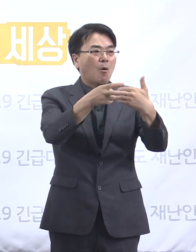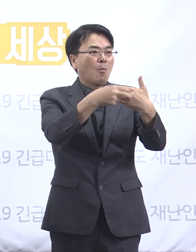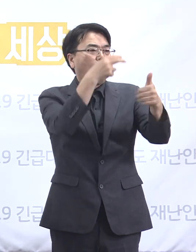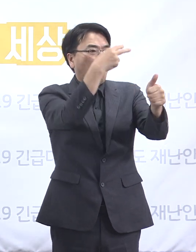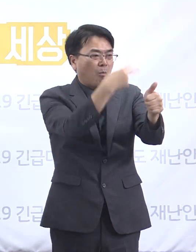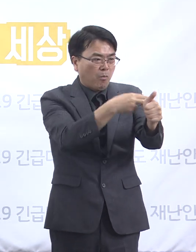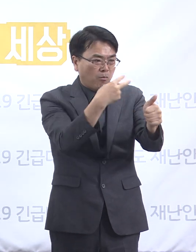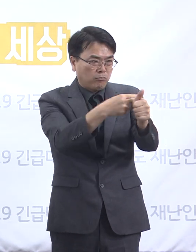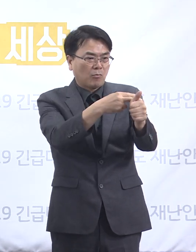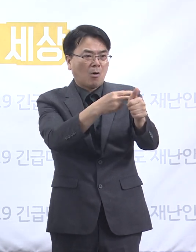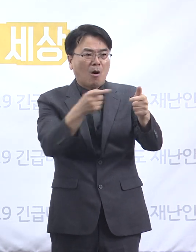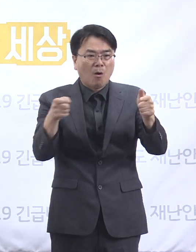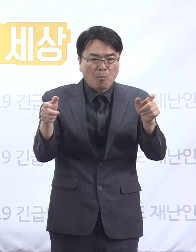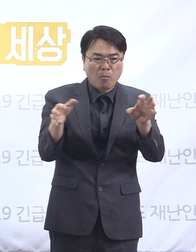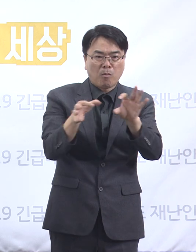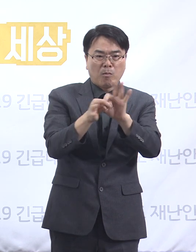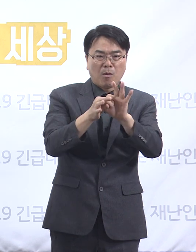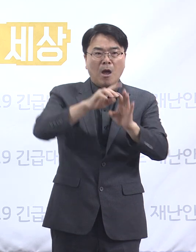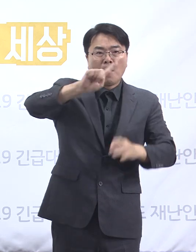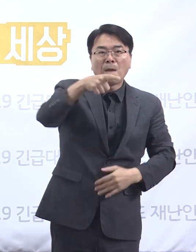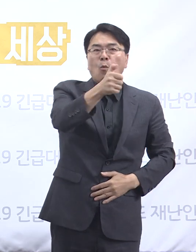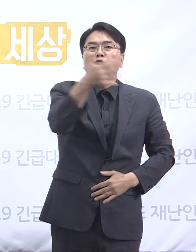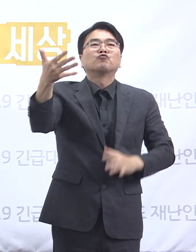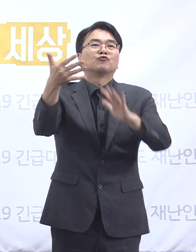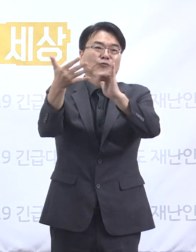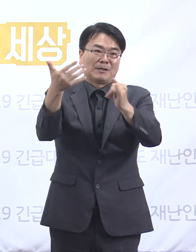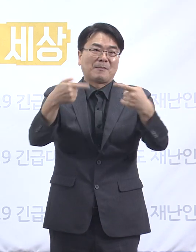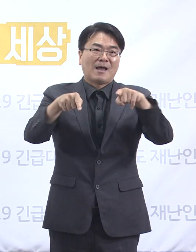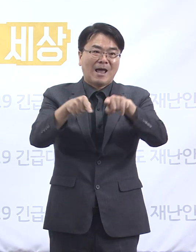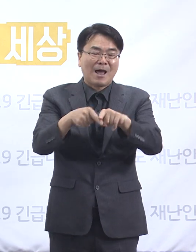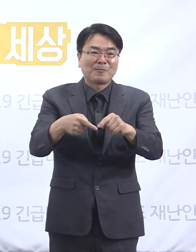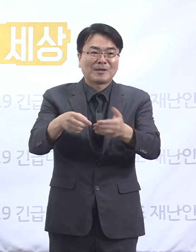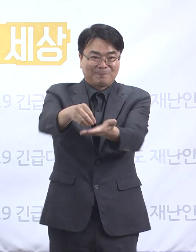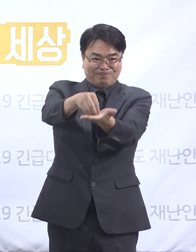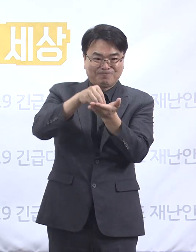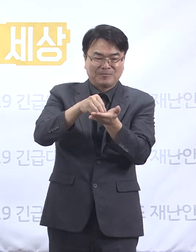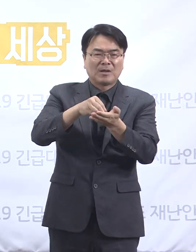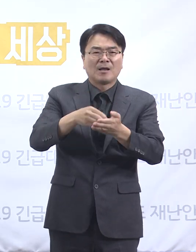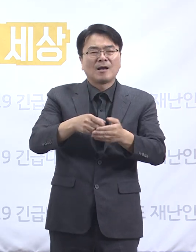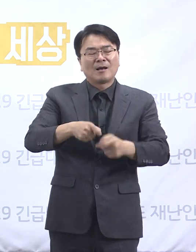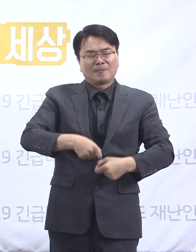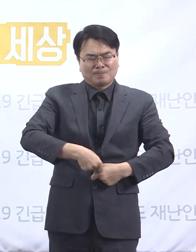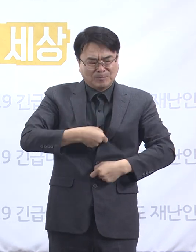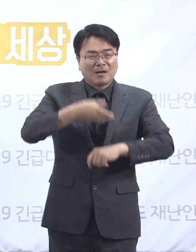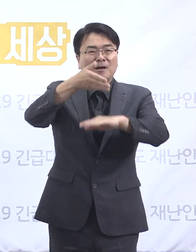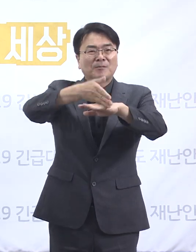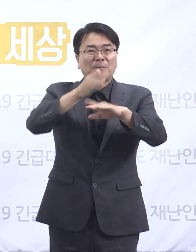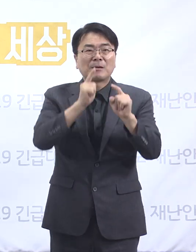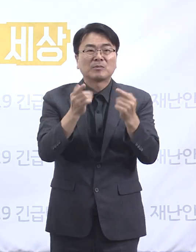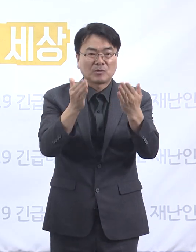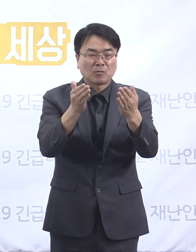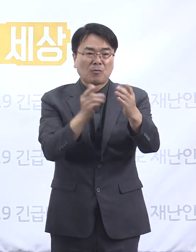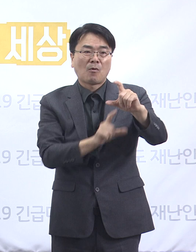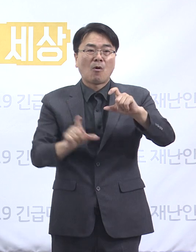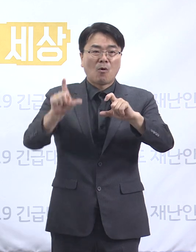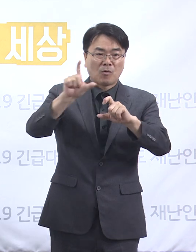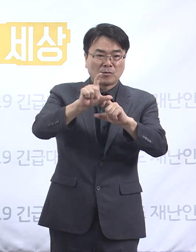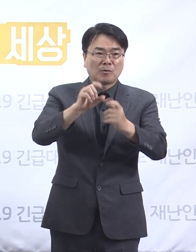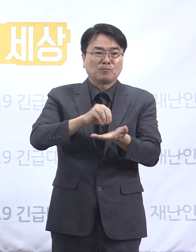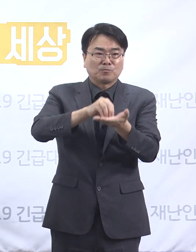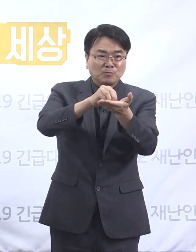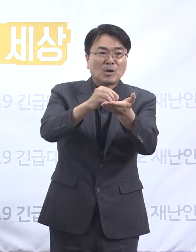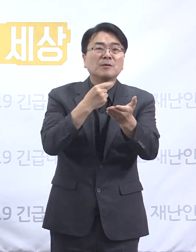등 총 159명이 자원해 주셨습니다. 진심으로 감사드립니다. 더불어 참가를 희망하시는 모든